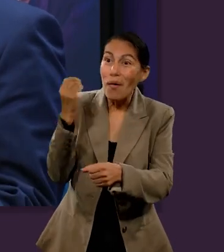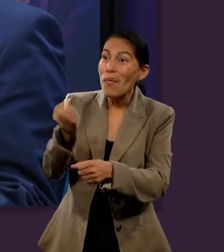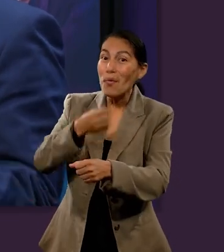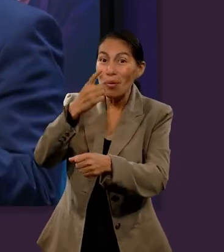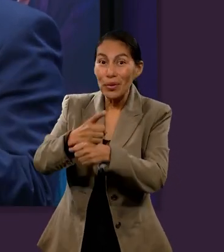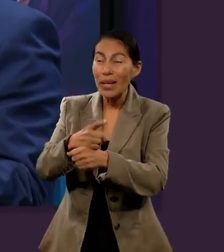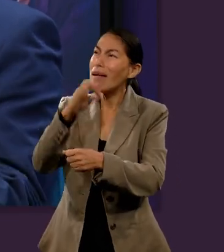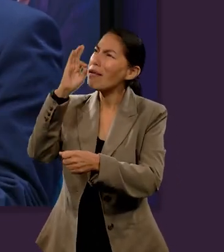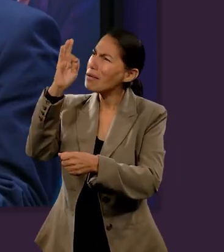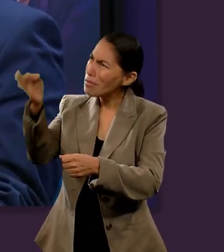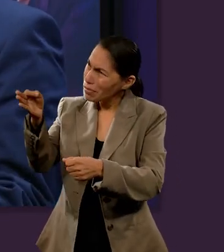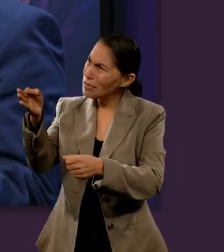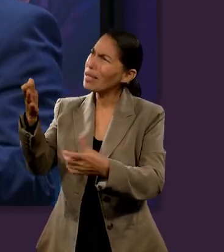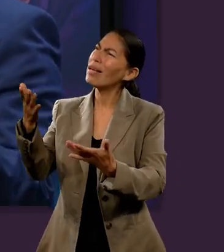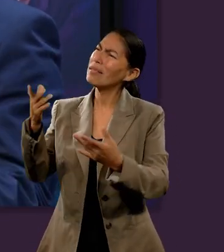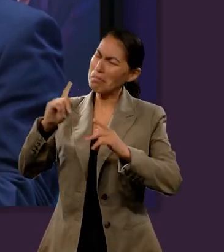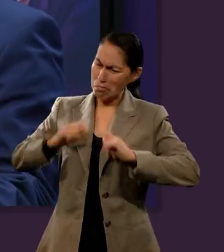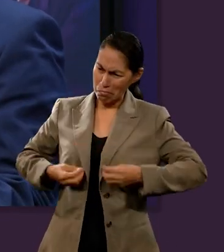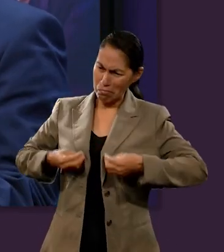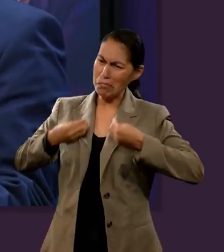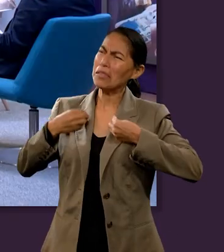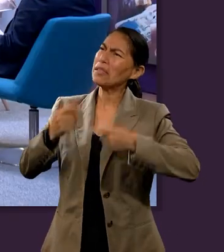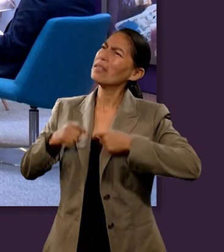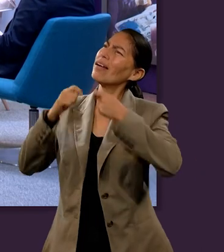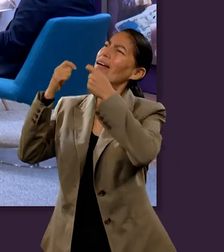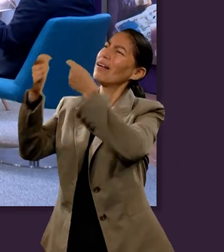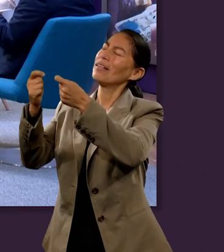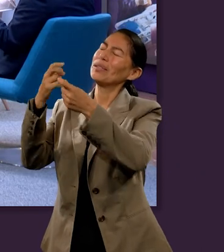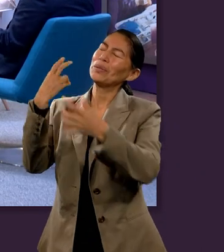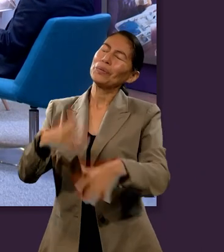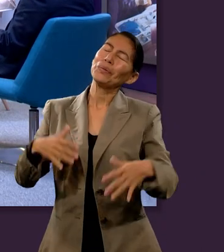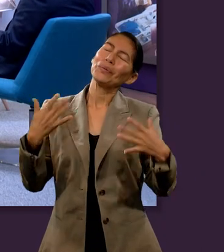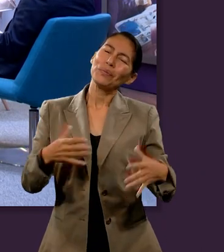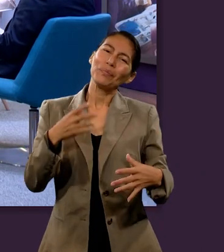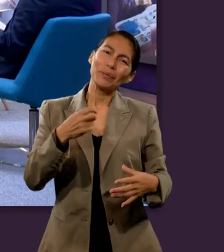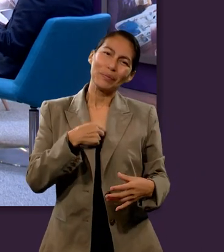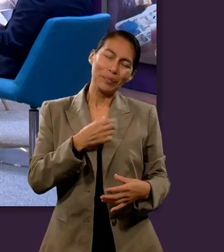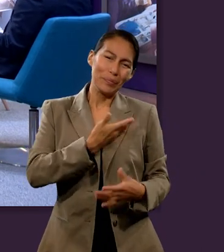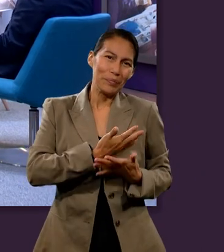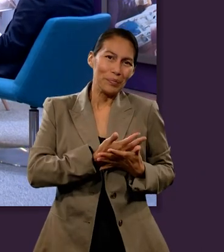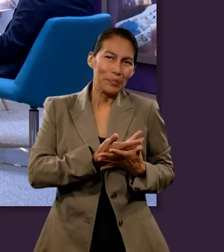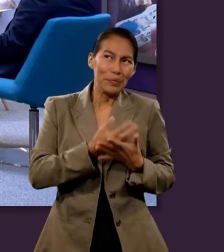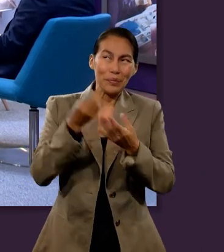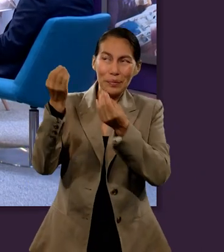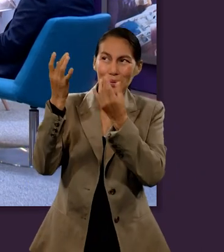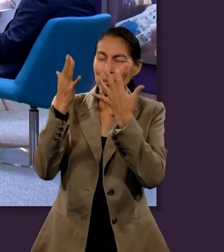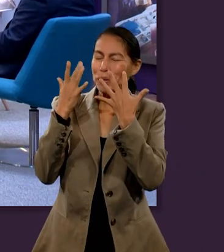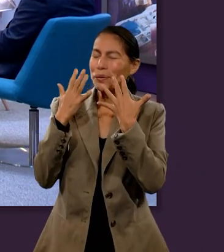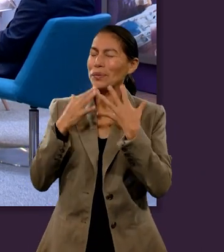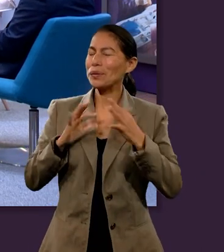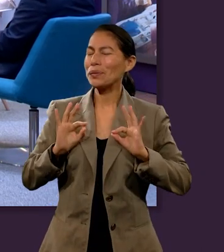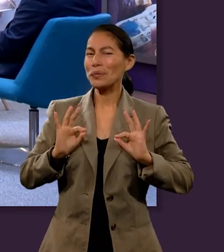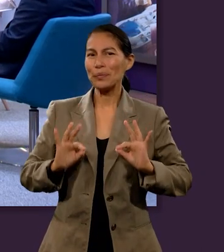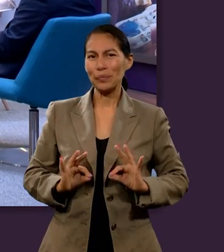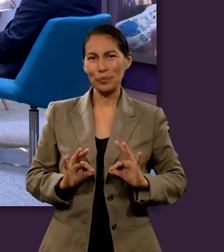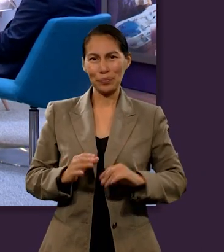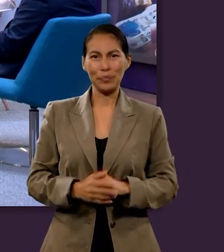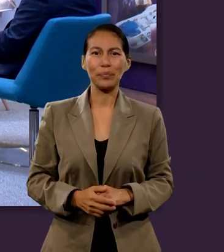de aceptarlo, de entregarnos a Él, es ahora. Eso me llena de esperanza, ¿sabes? Entonces,